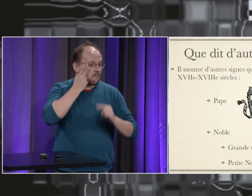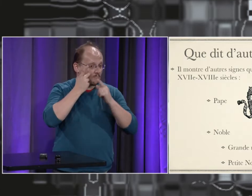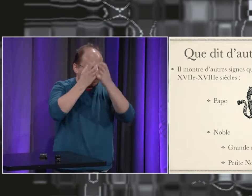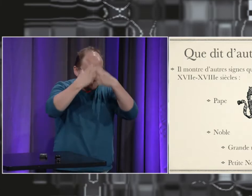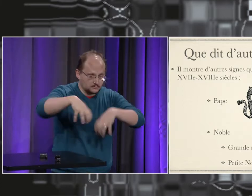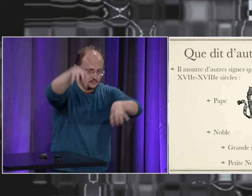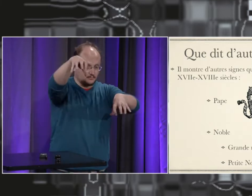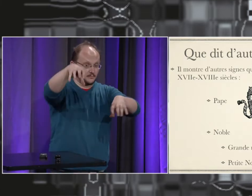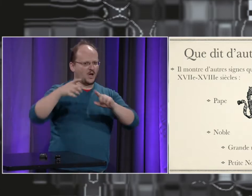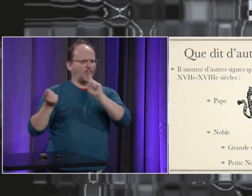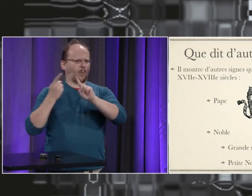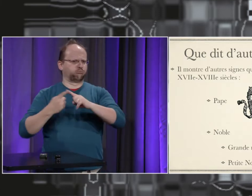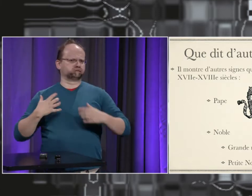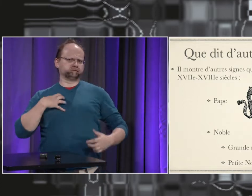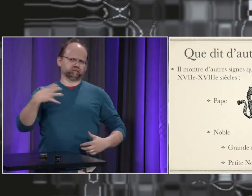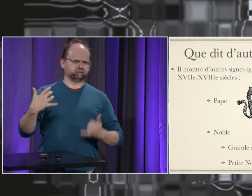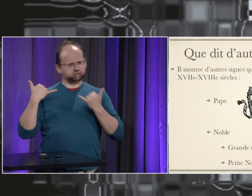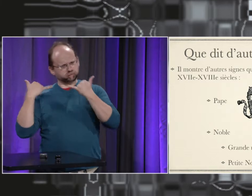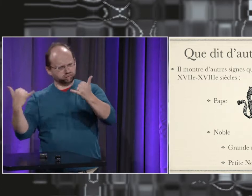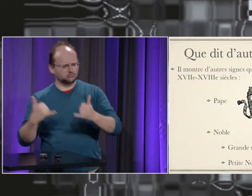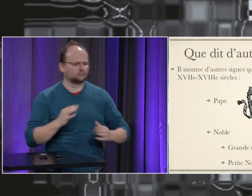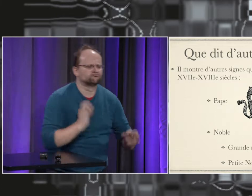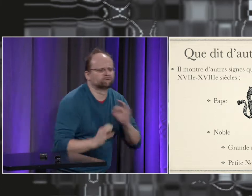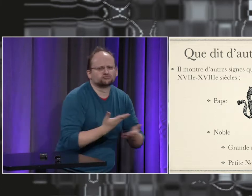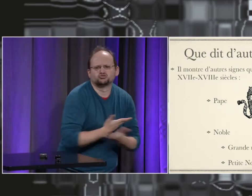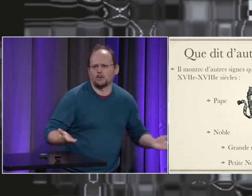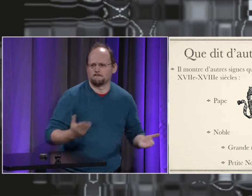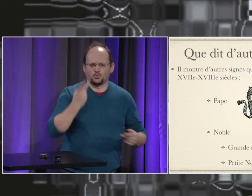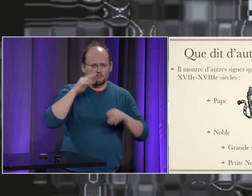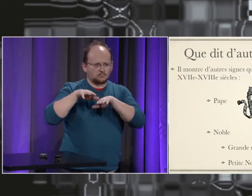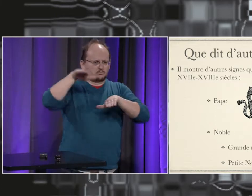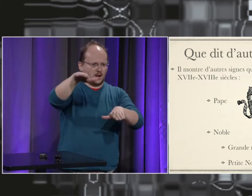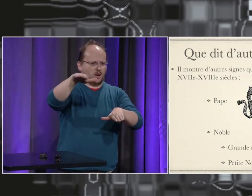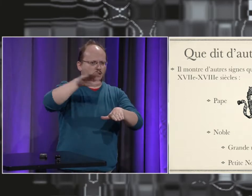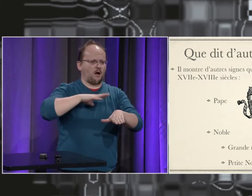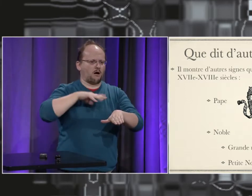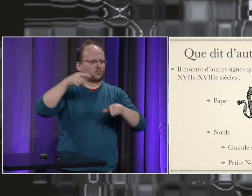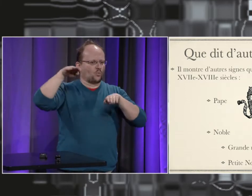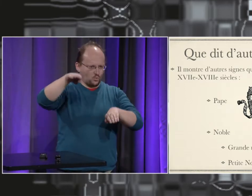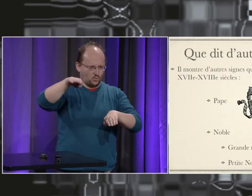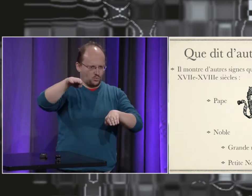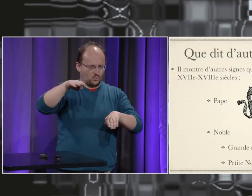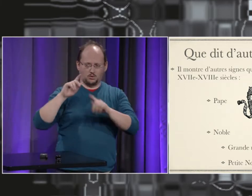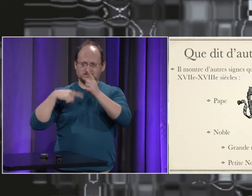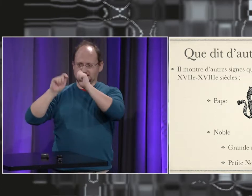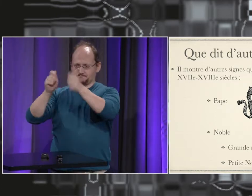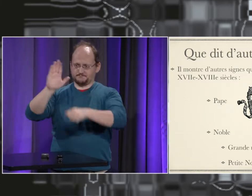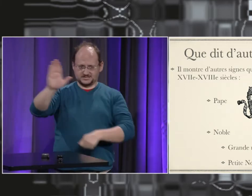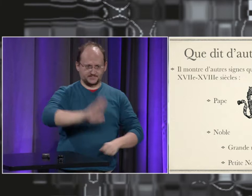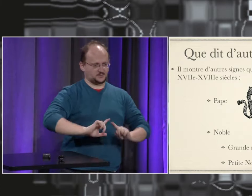En fait, il y avait deux noblesses. La noblesse simple et la grande noblesse. La petite noblesse et la